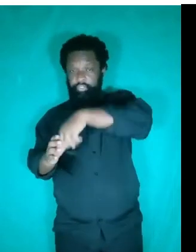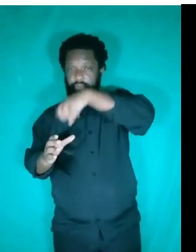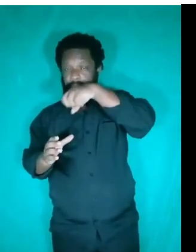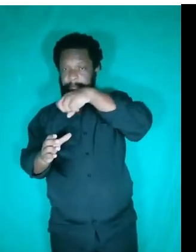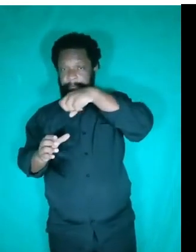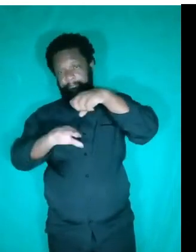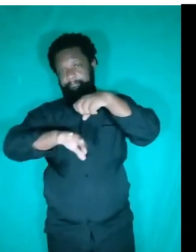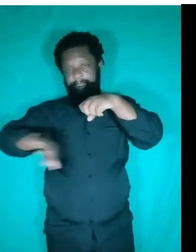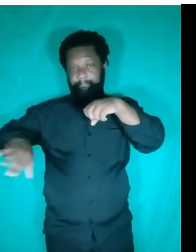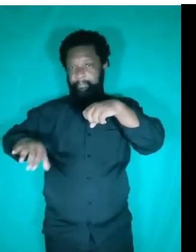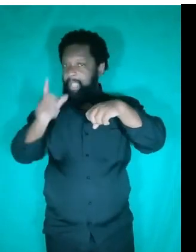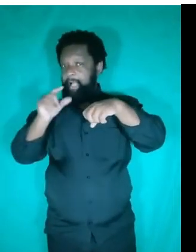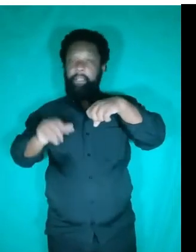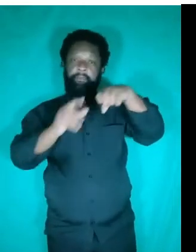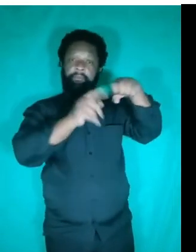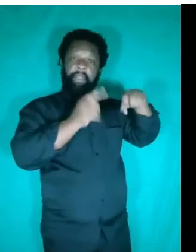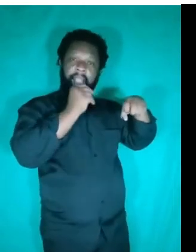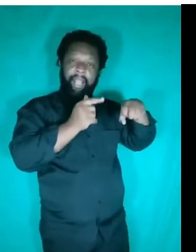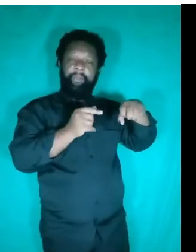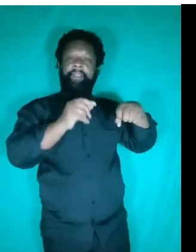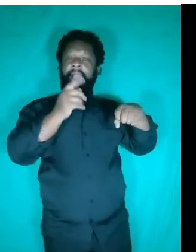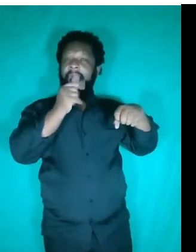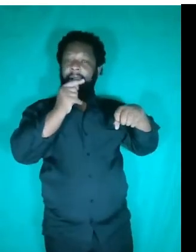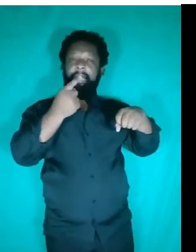vou tirar e vou dissolver um sal na água.